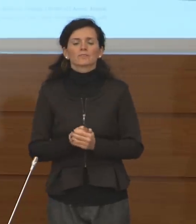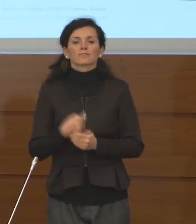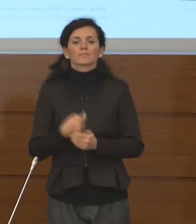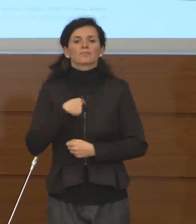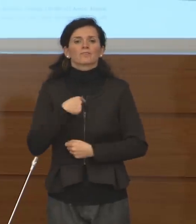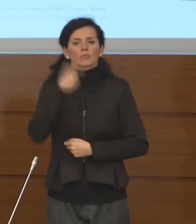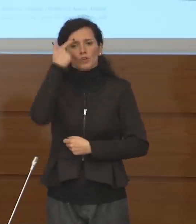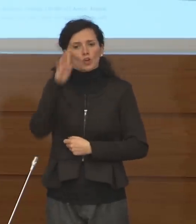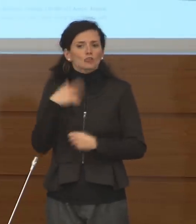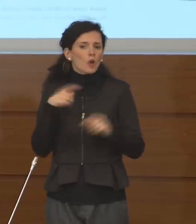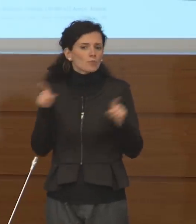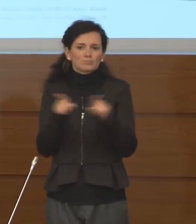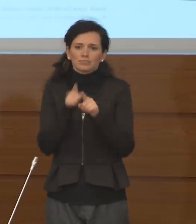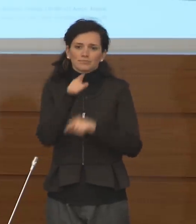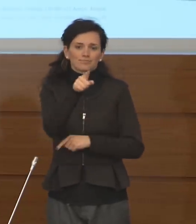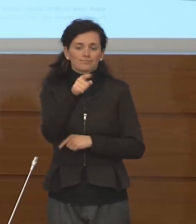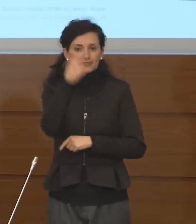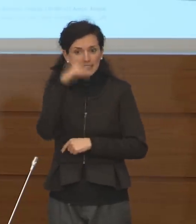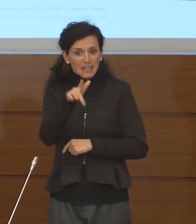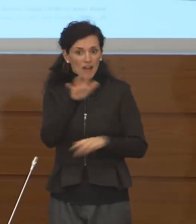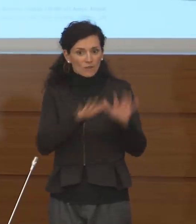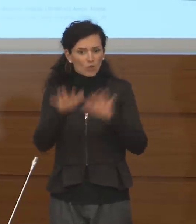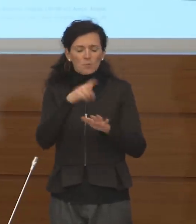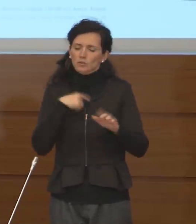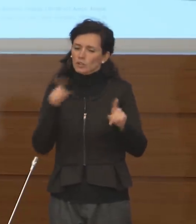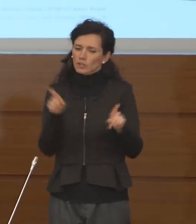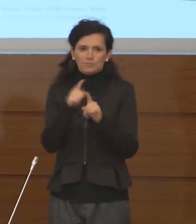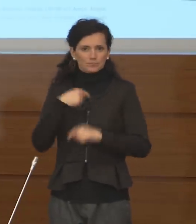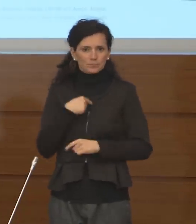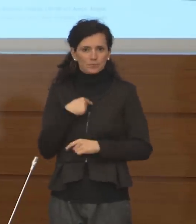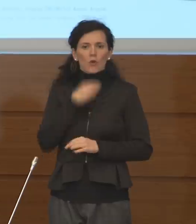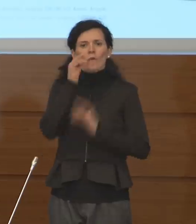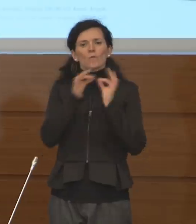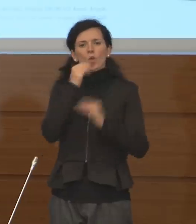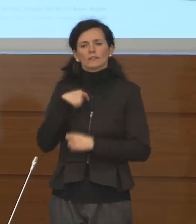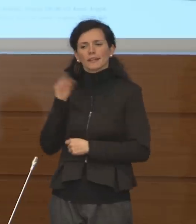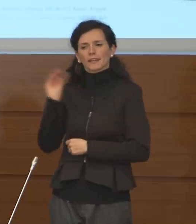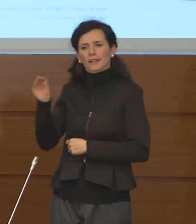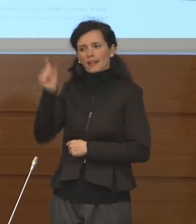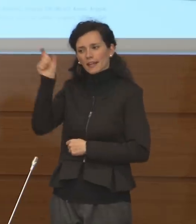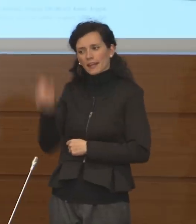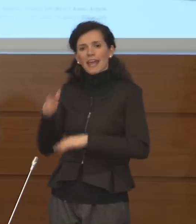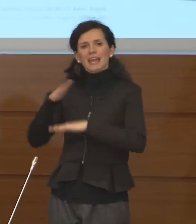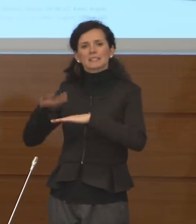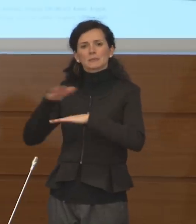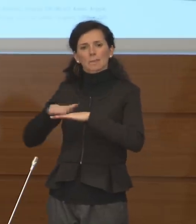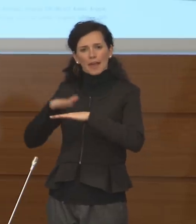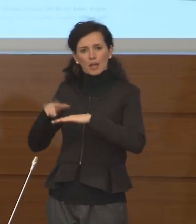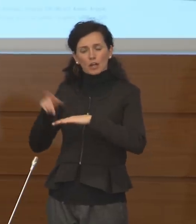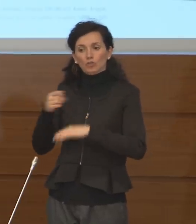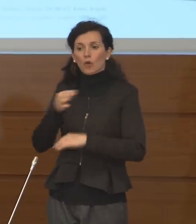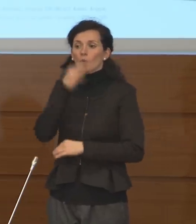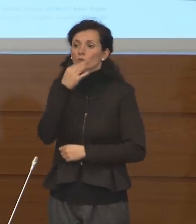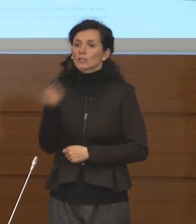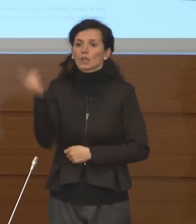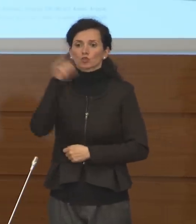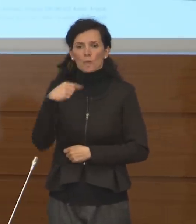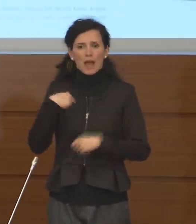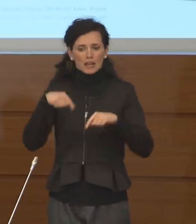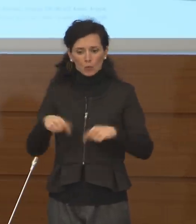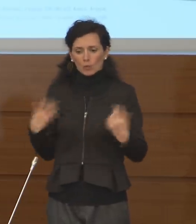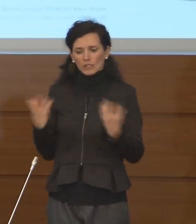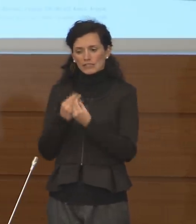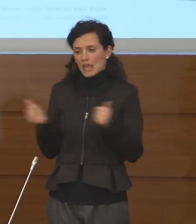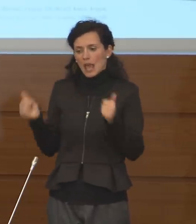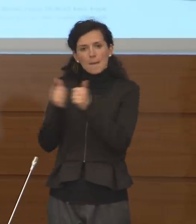io so quanto sa lei, chiederemo anche ai nostri esperti, magari domani quando sarò qui e sarò accompagnato dagli